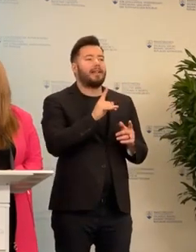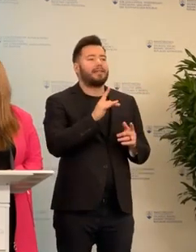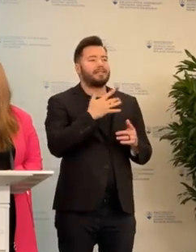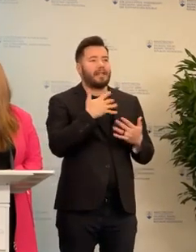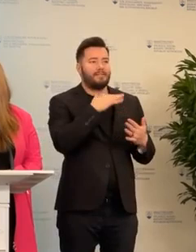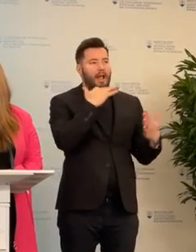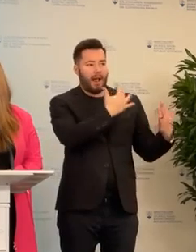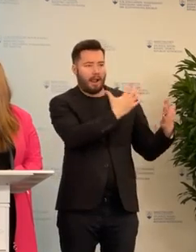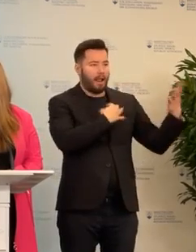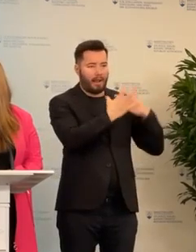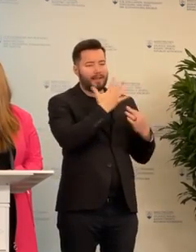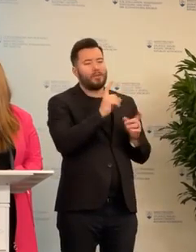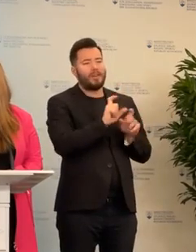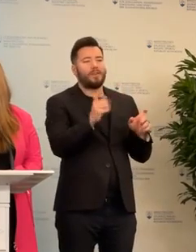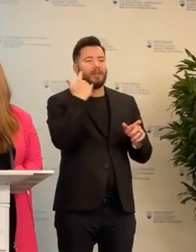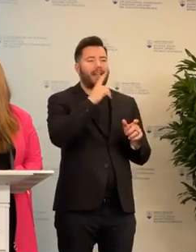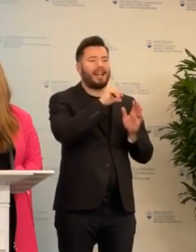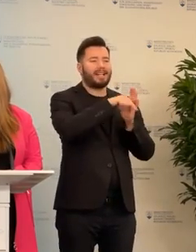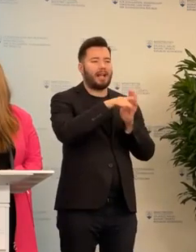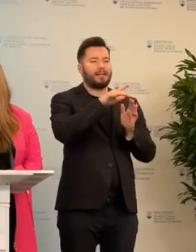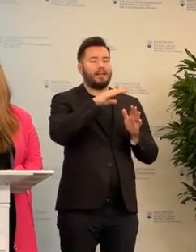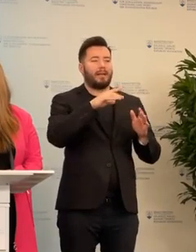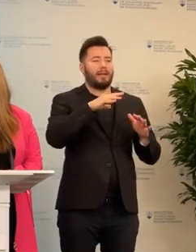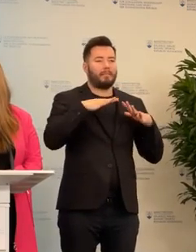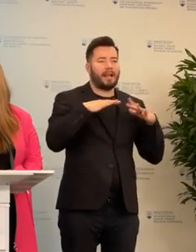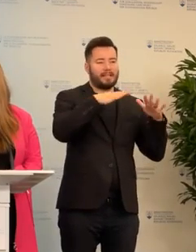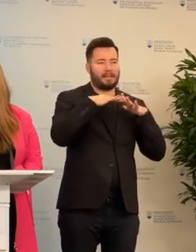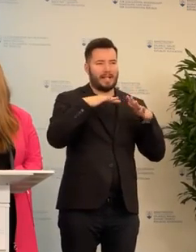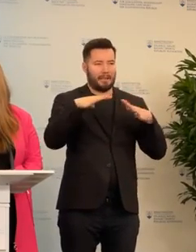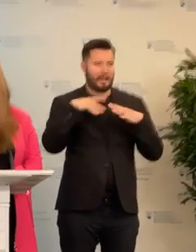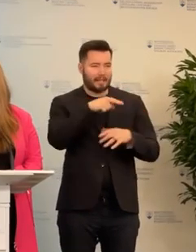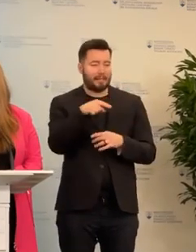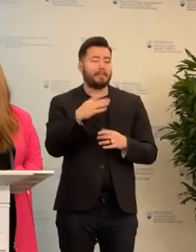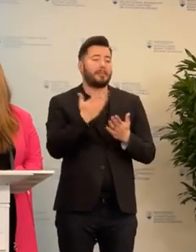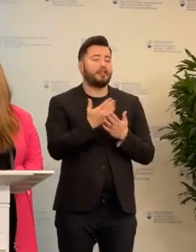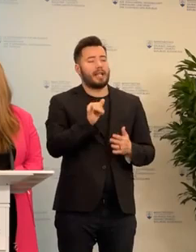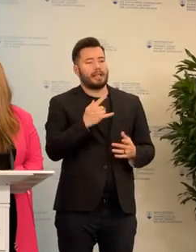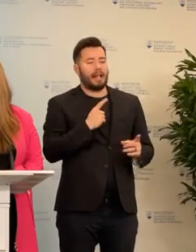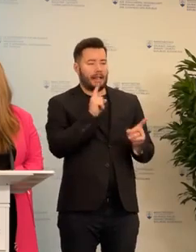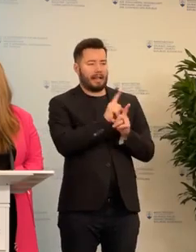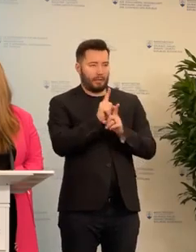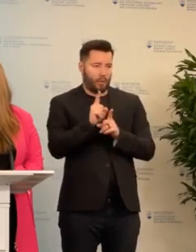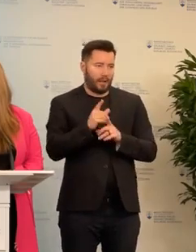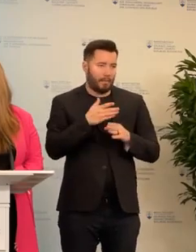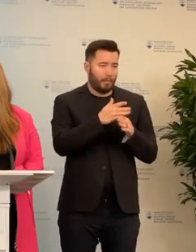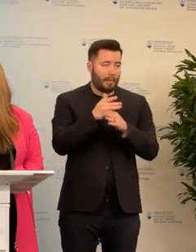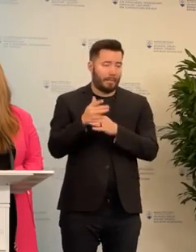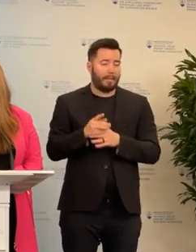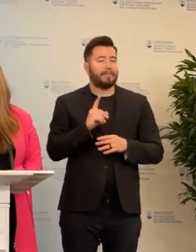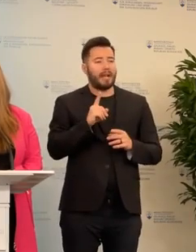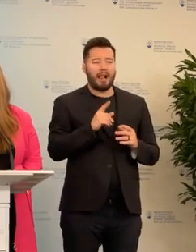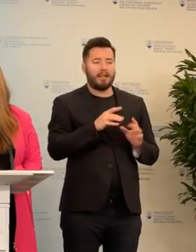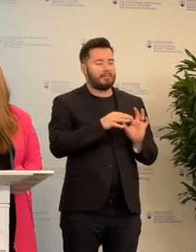momentálne sa snažíme prevážne tú našu činnosť realizujeme individuálnou formou, ale sme v